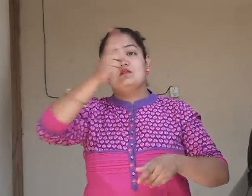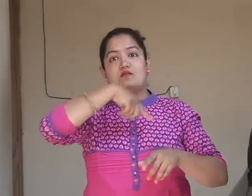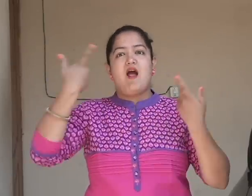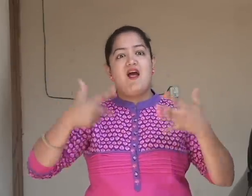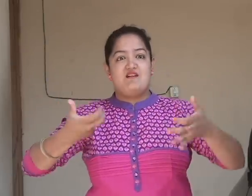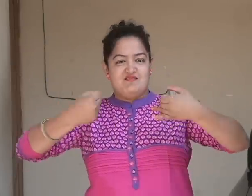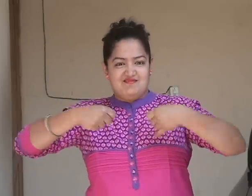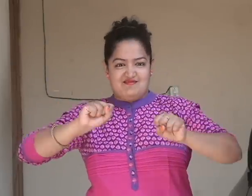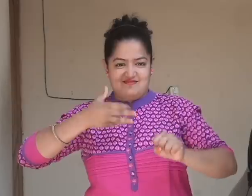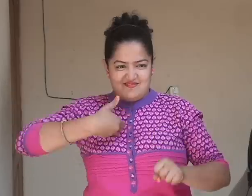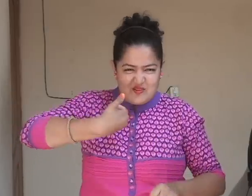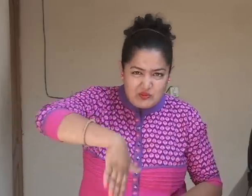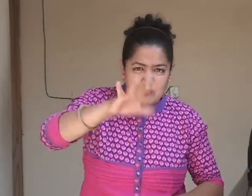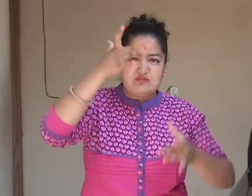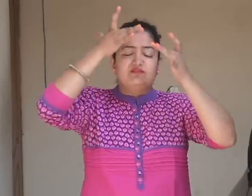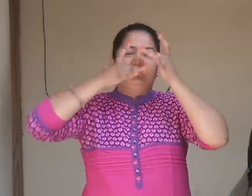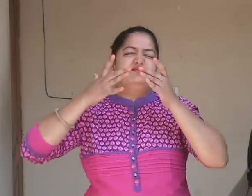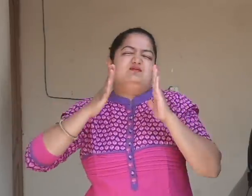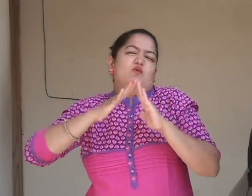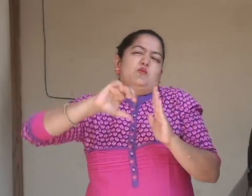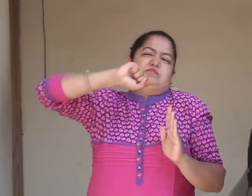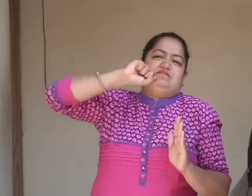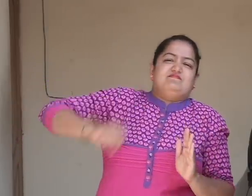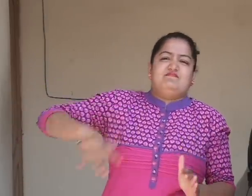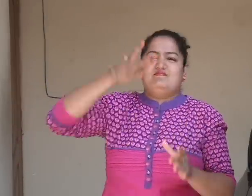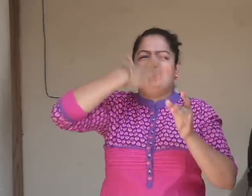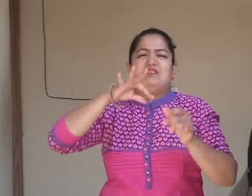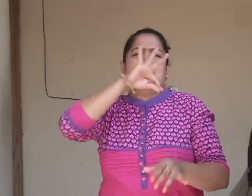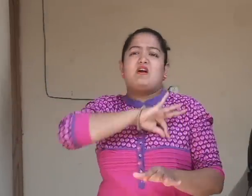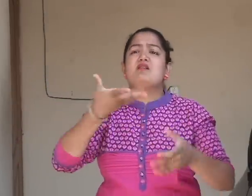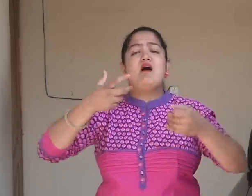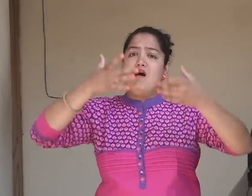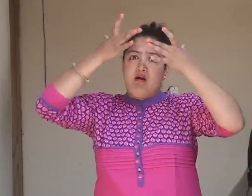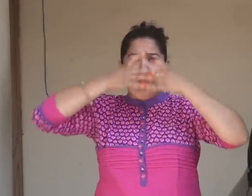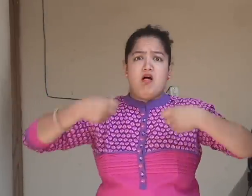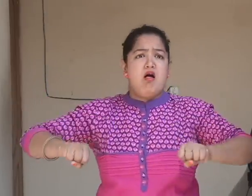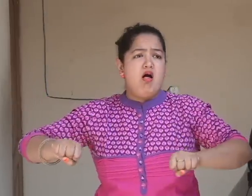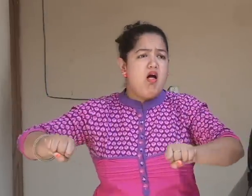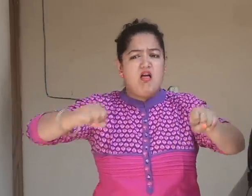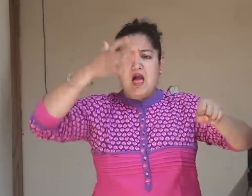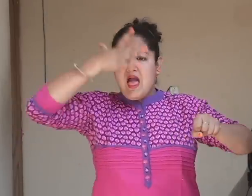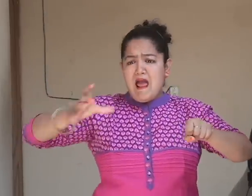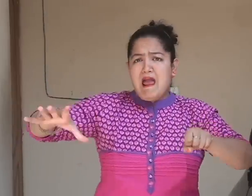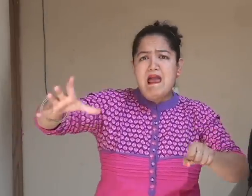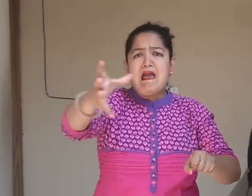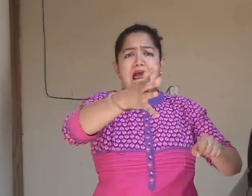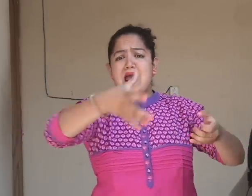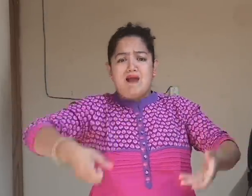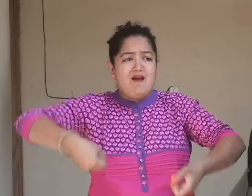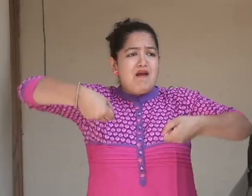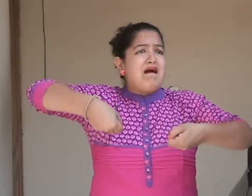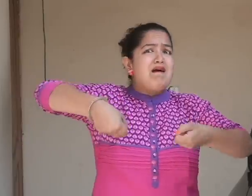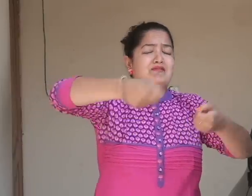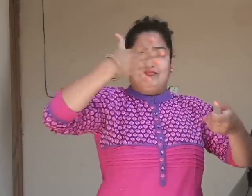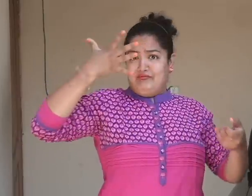झाले से थाएंगे जाएंगे त थाएंगे पर्चे EMEd सरा